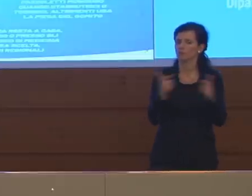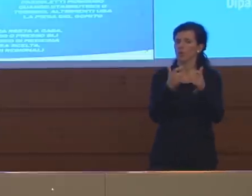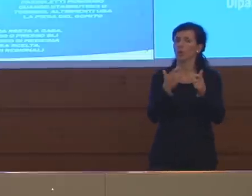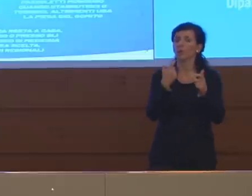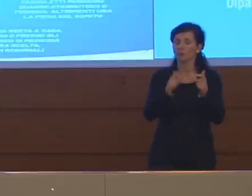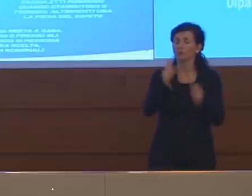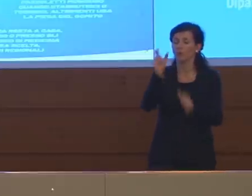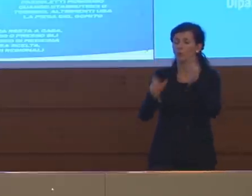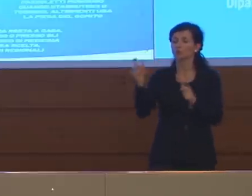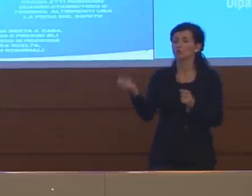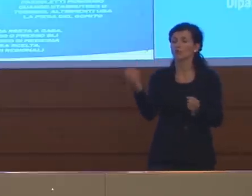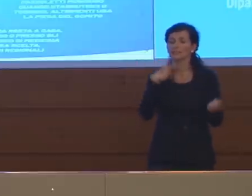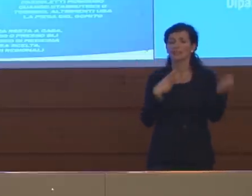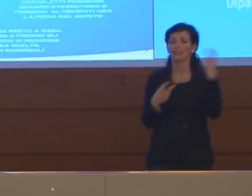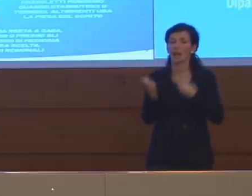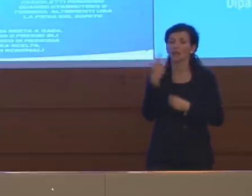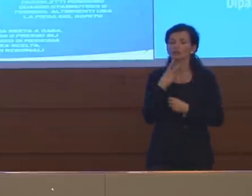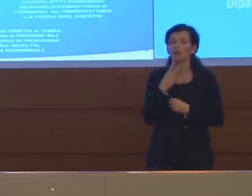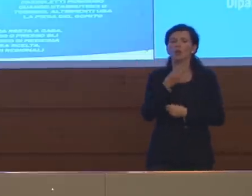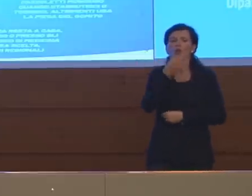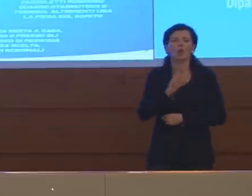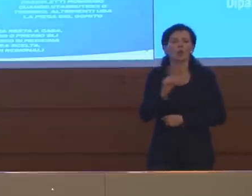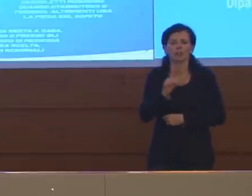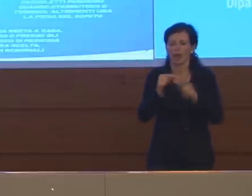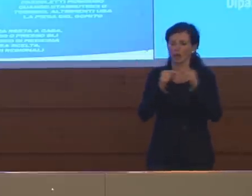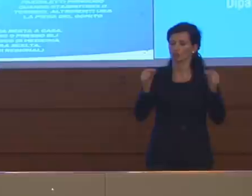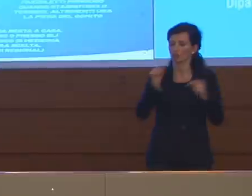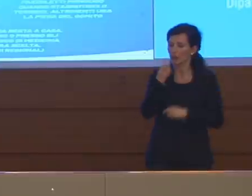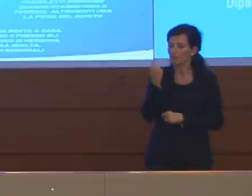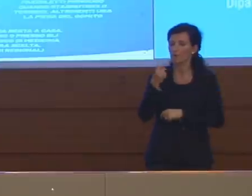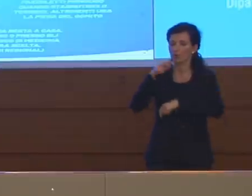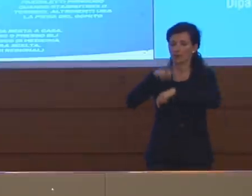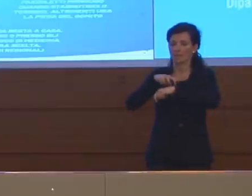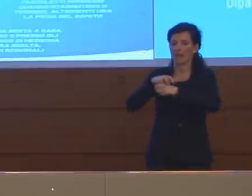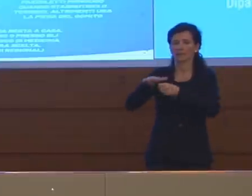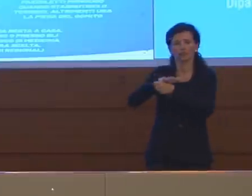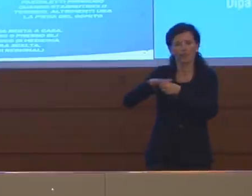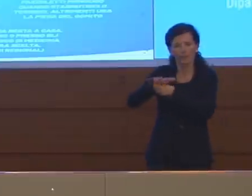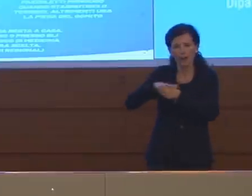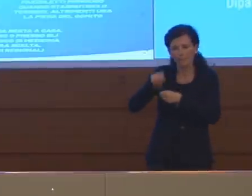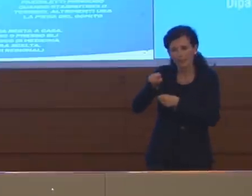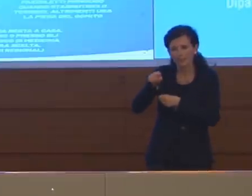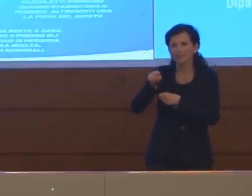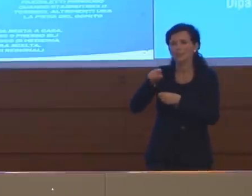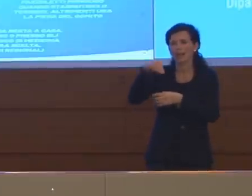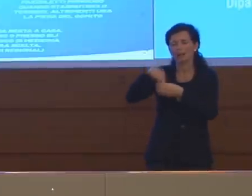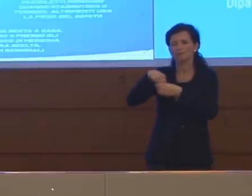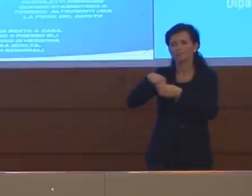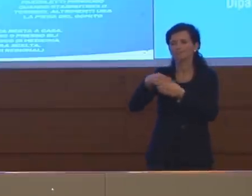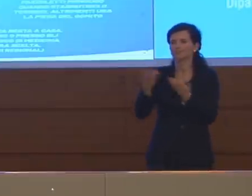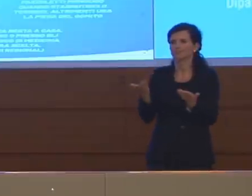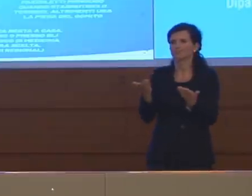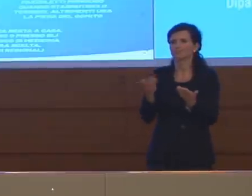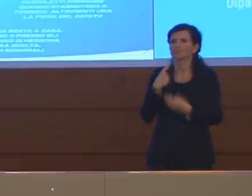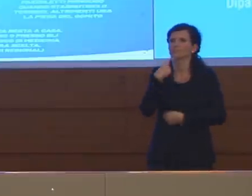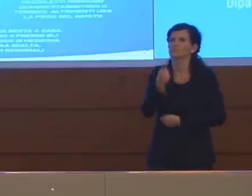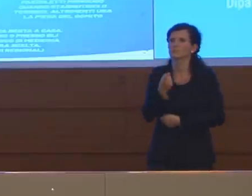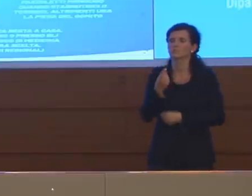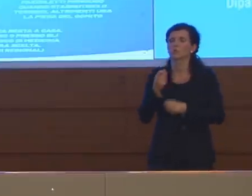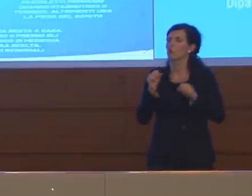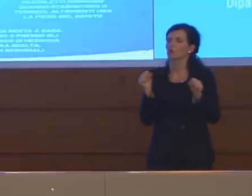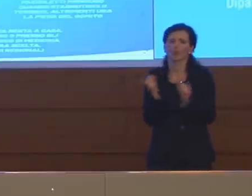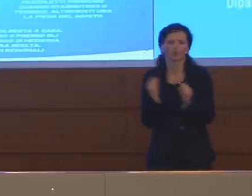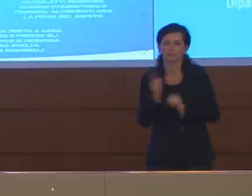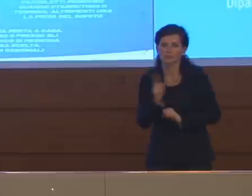segnalazioni di persone che non riescono a farlo. I medici di base dicono che non è